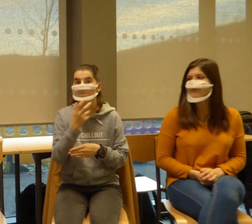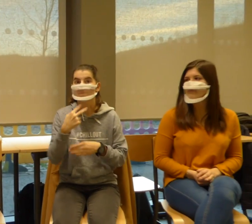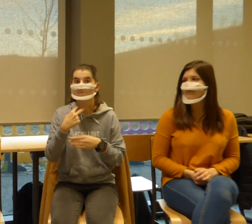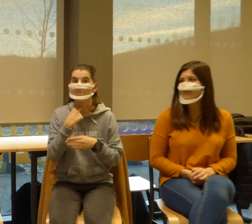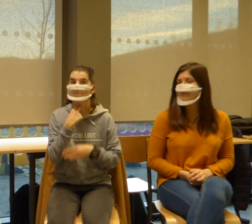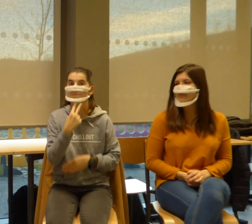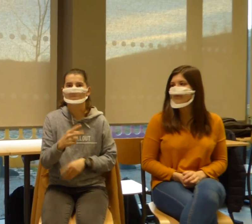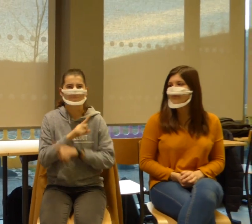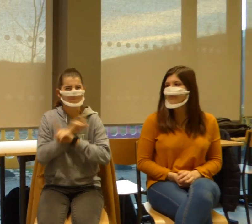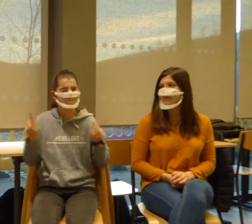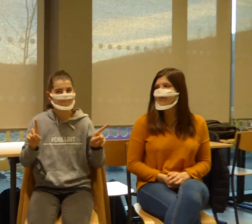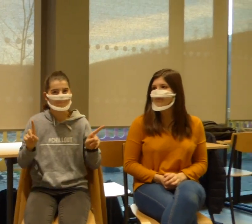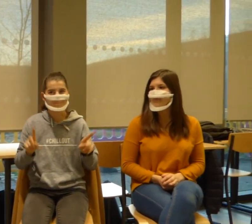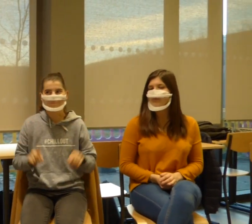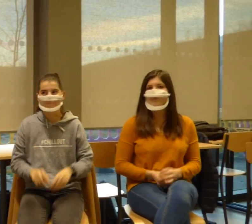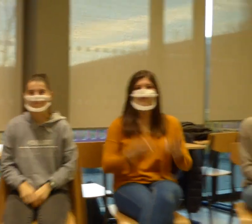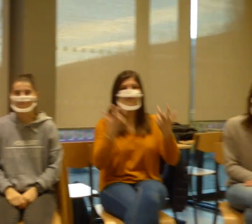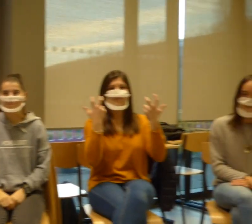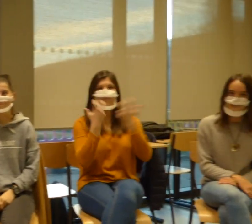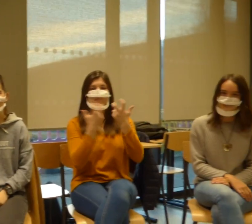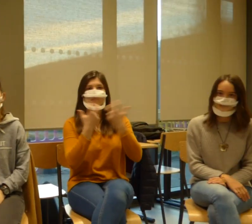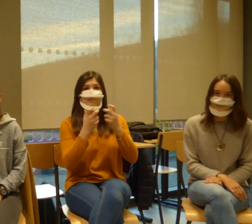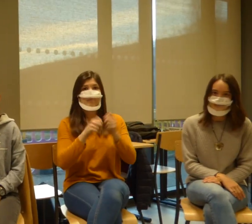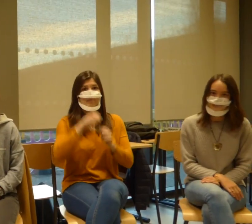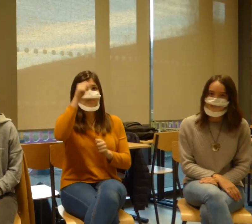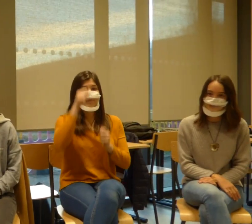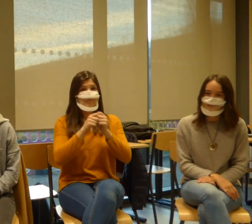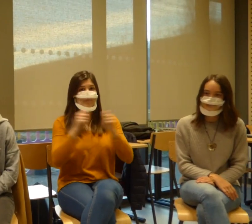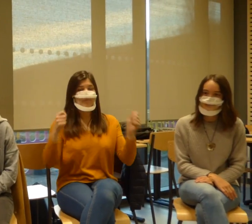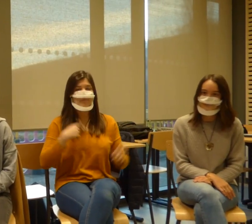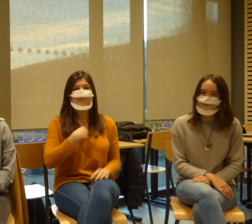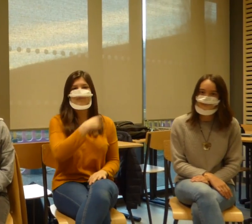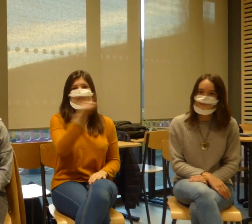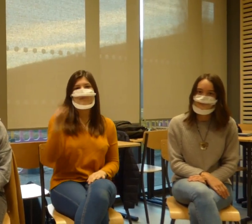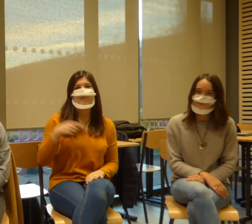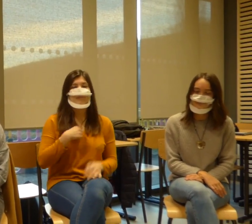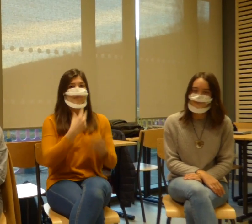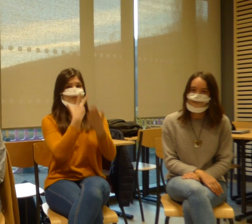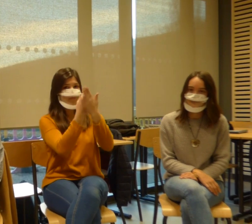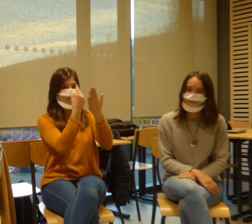faisons des présentations orales sans parler. Nous nous filmons pour les exercices et les contrôles.